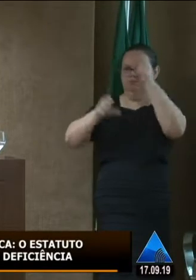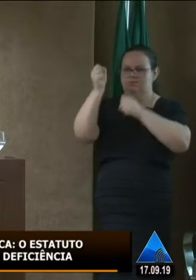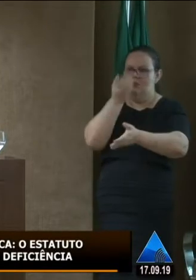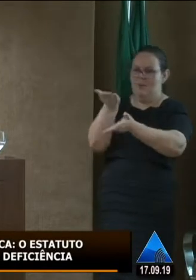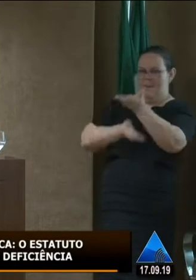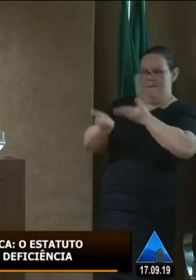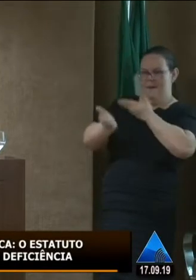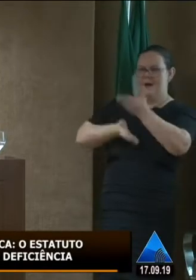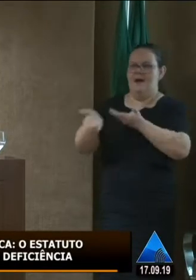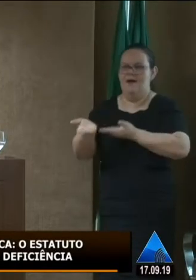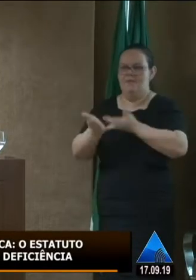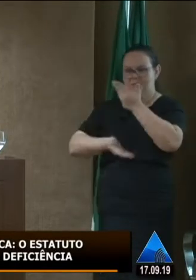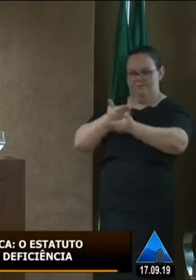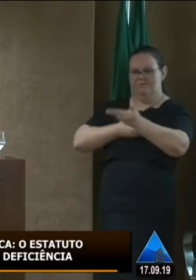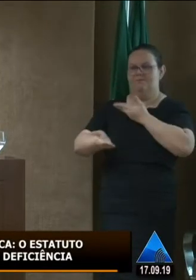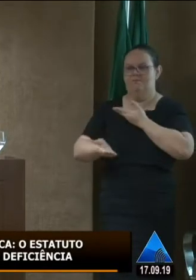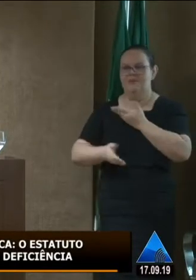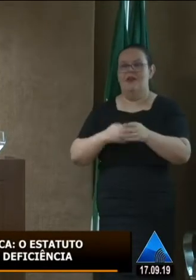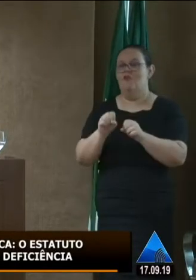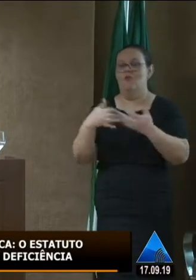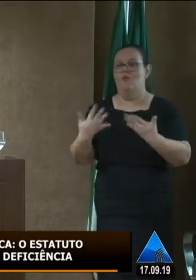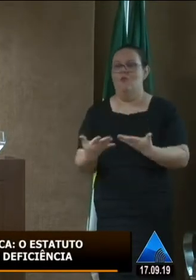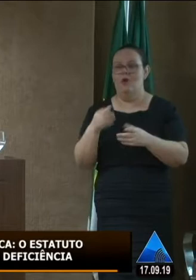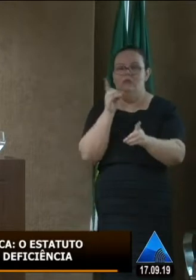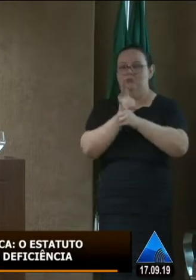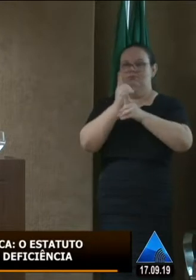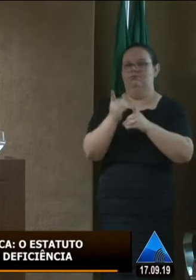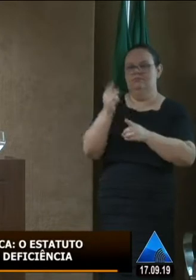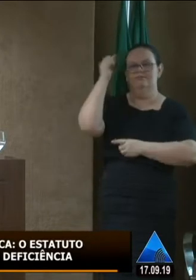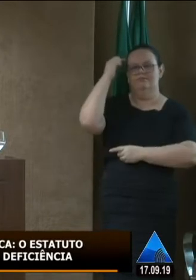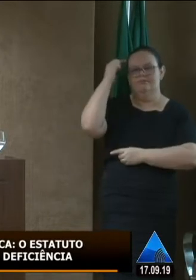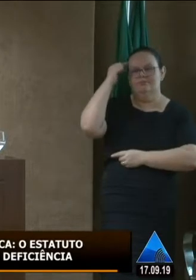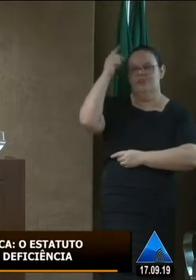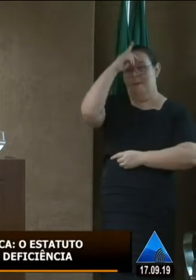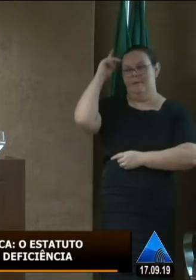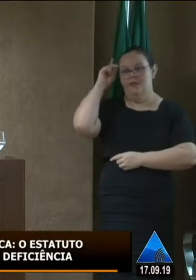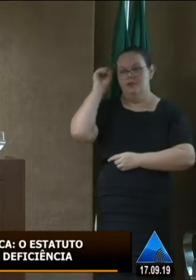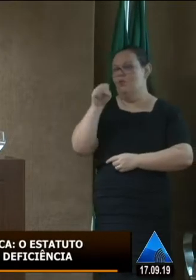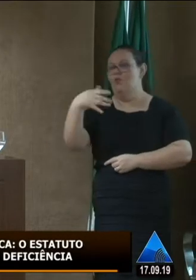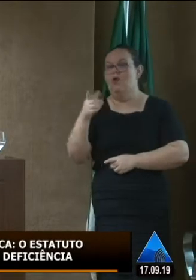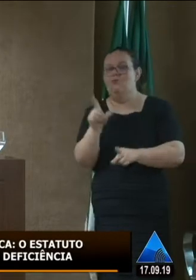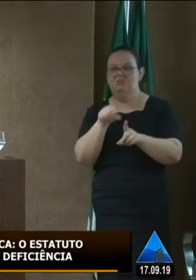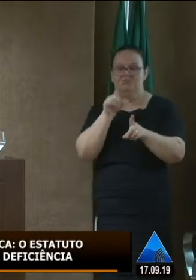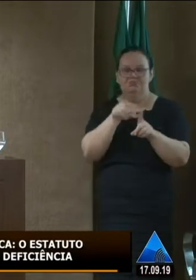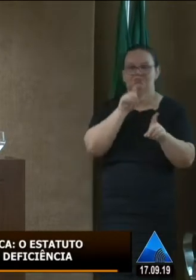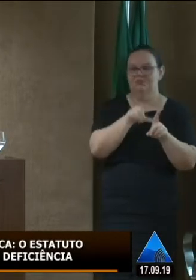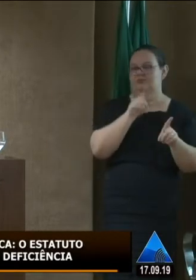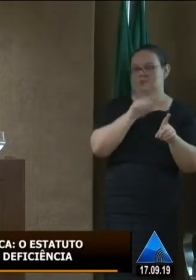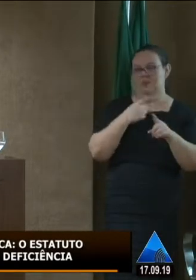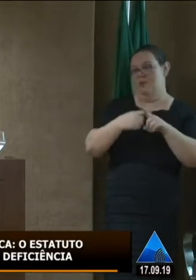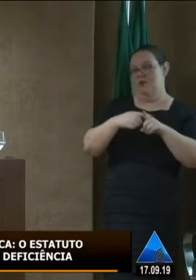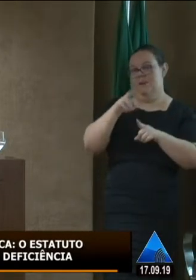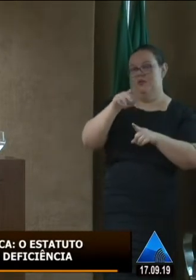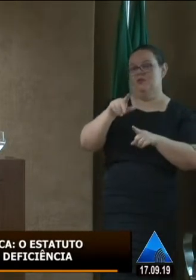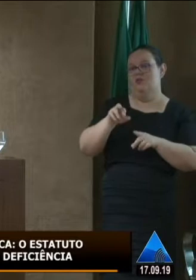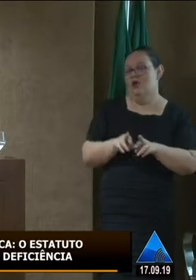descubram ali qual a particularidade daquele indivíduo cada sujeito ele é singular ninguém é igual eu não digo só as pessoas com